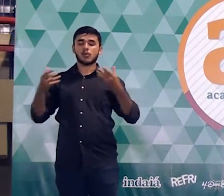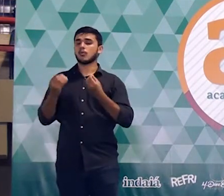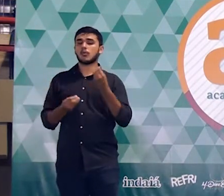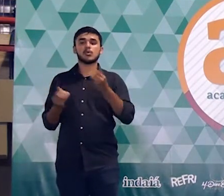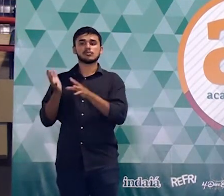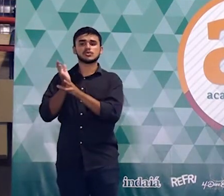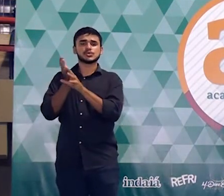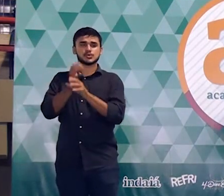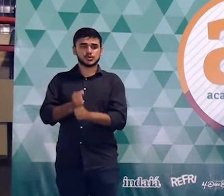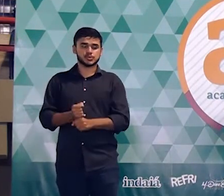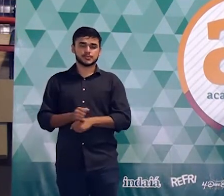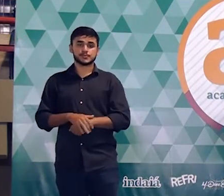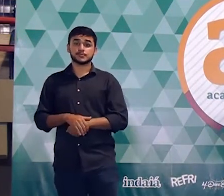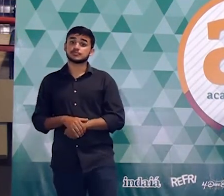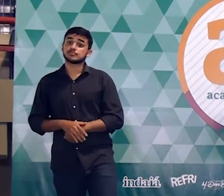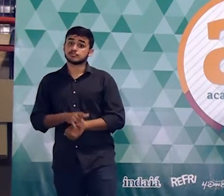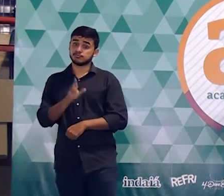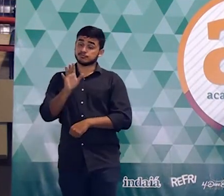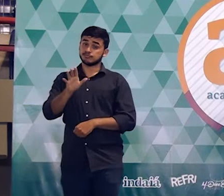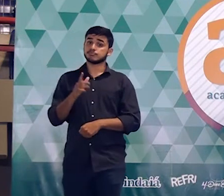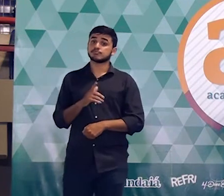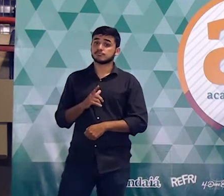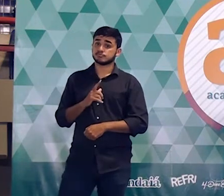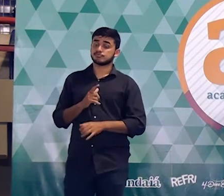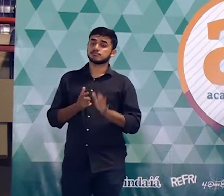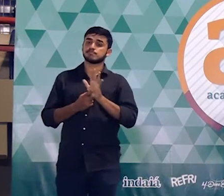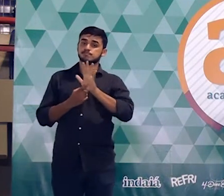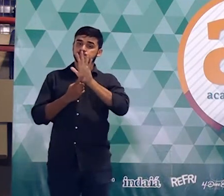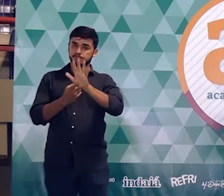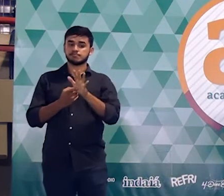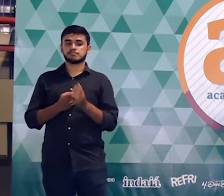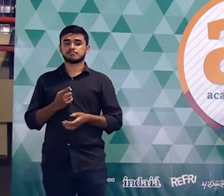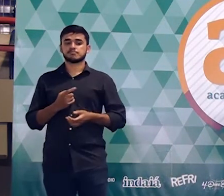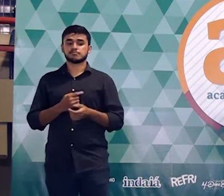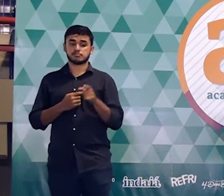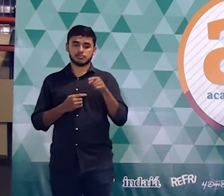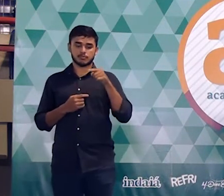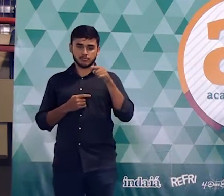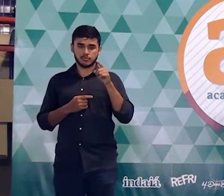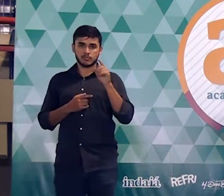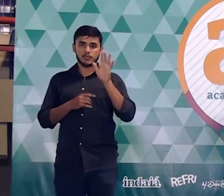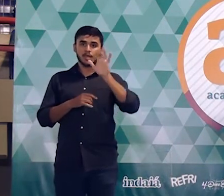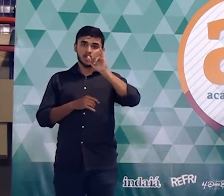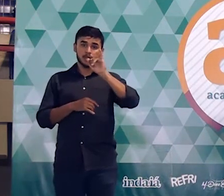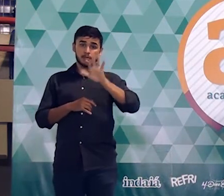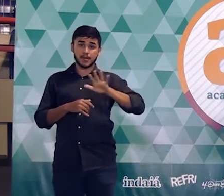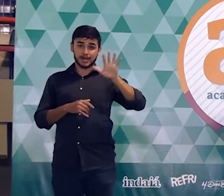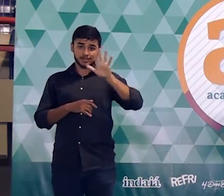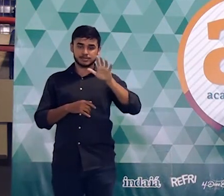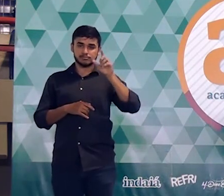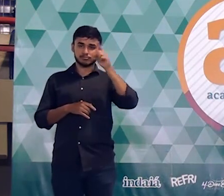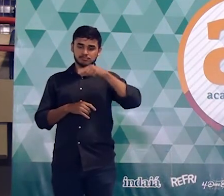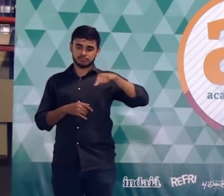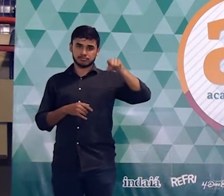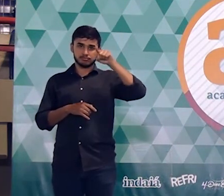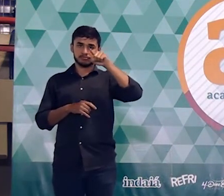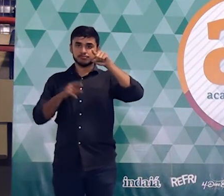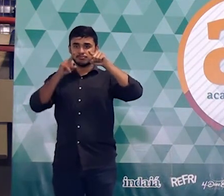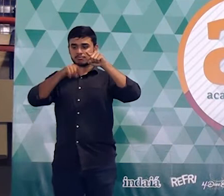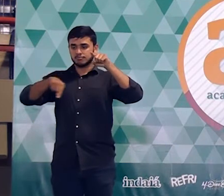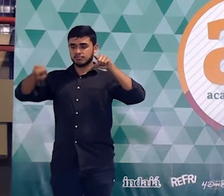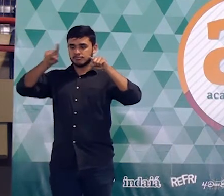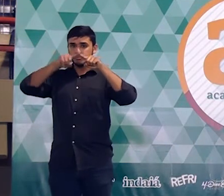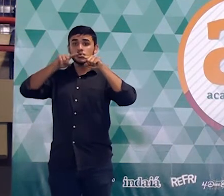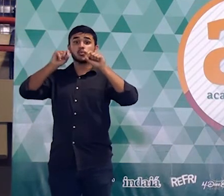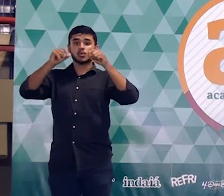aí duas situações a primeira situação é seguinte esses dois círculos que estão de branco eles representam o